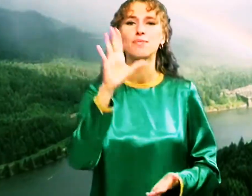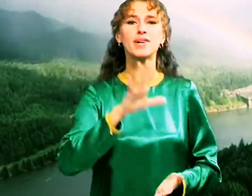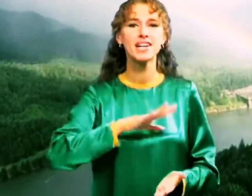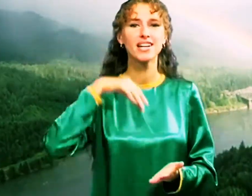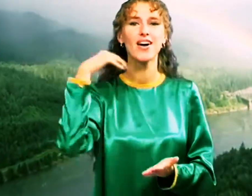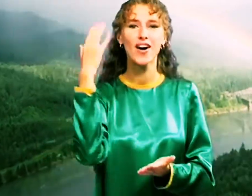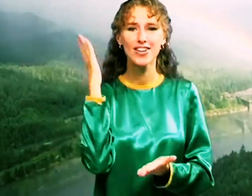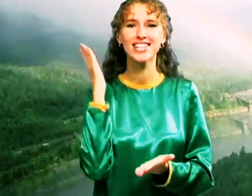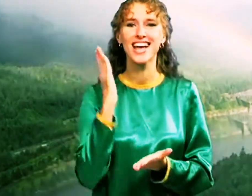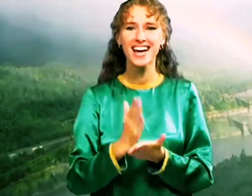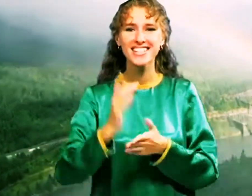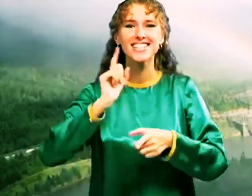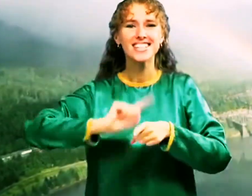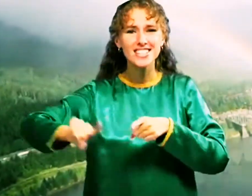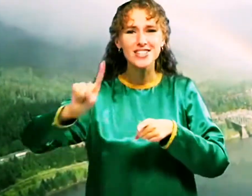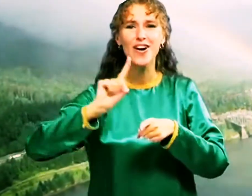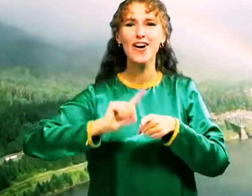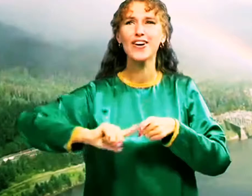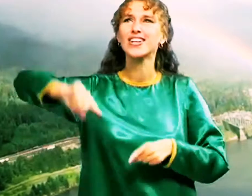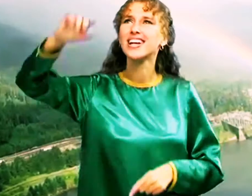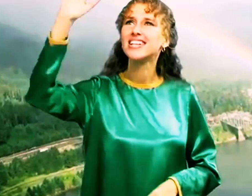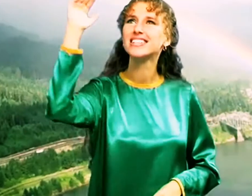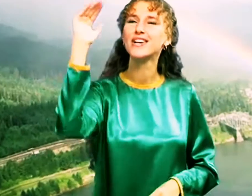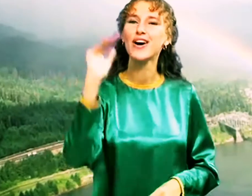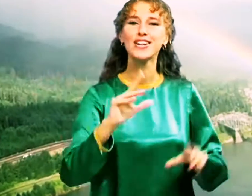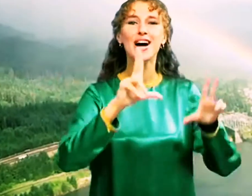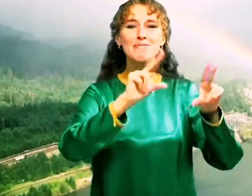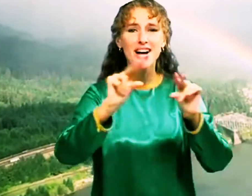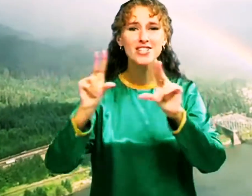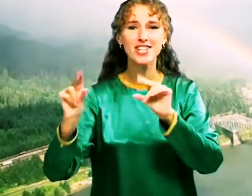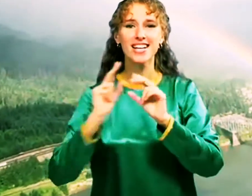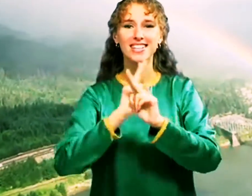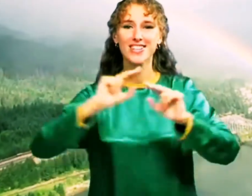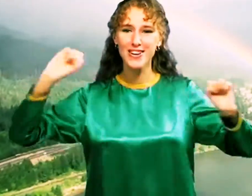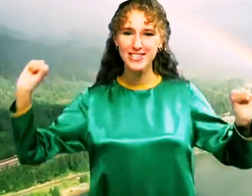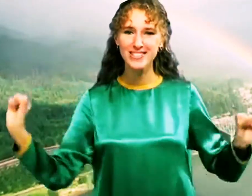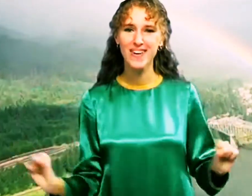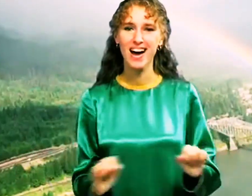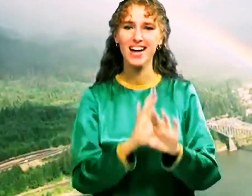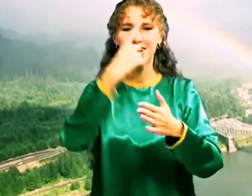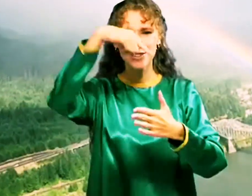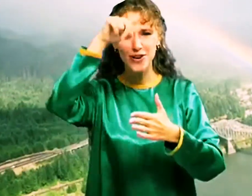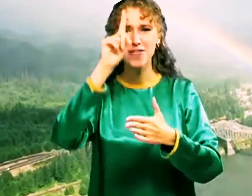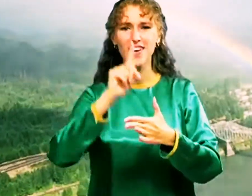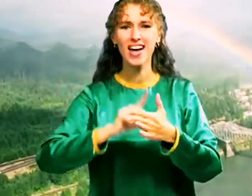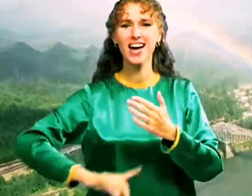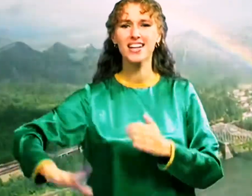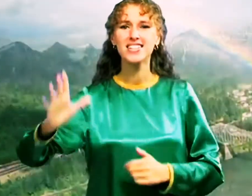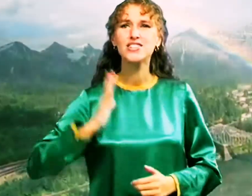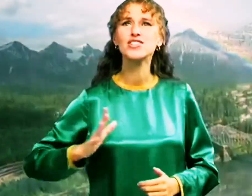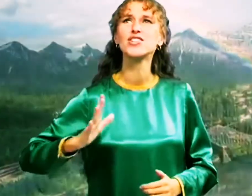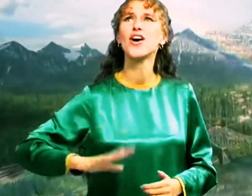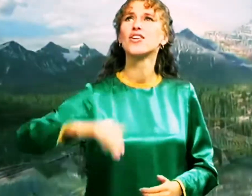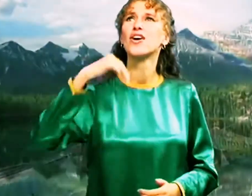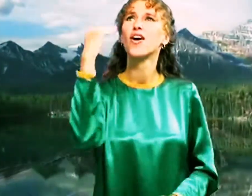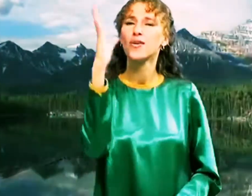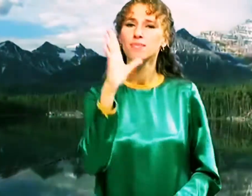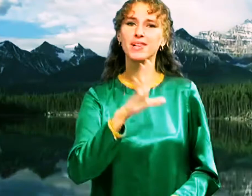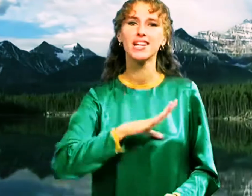был, он есть, и скоро грядет Блажен, кто свят, кто верит и ждет Он был,